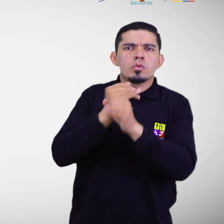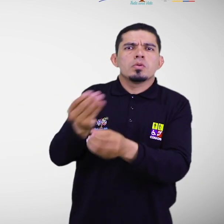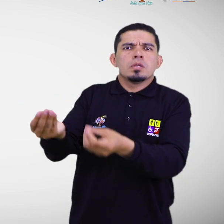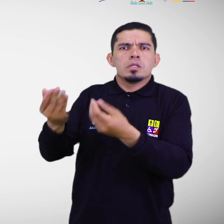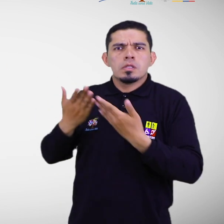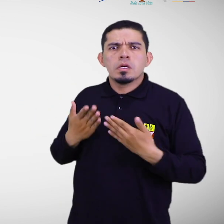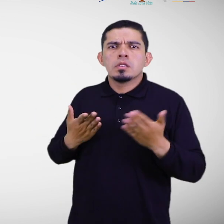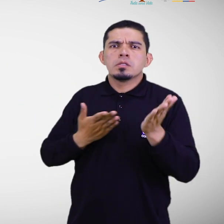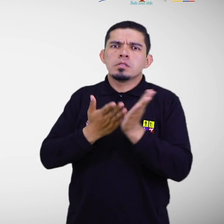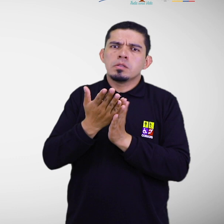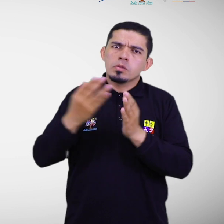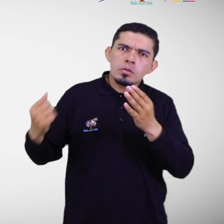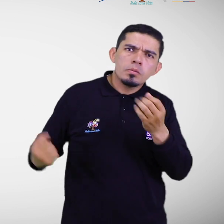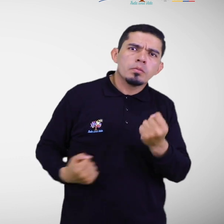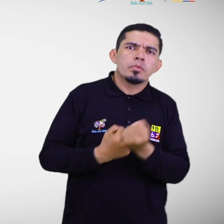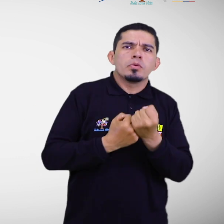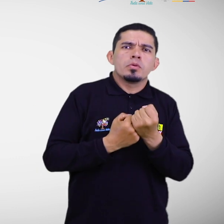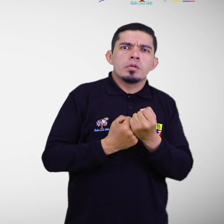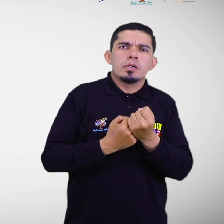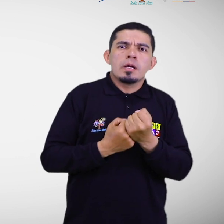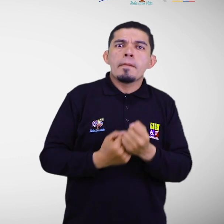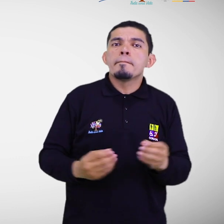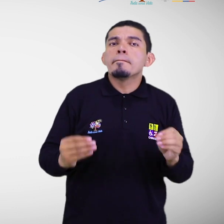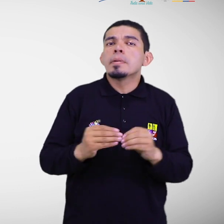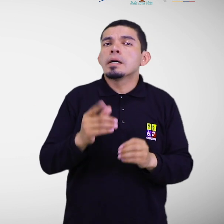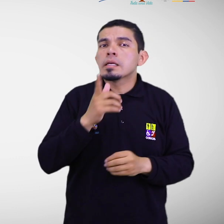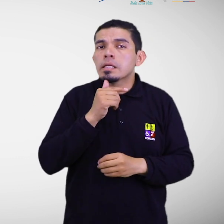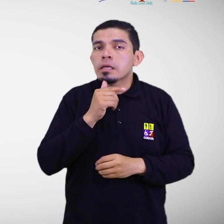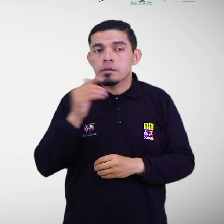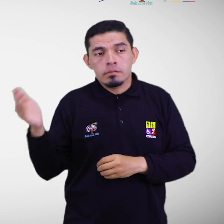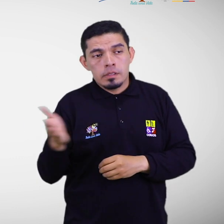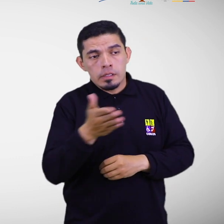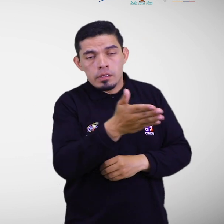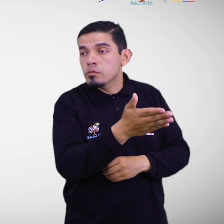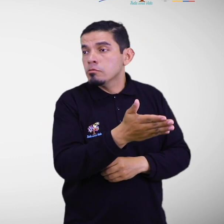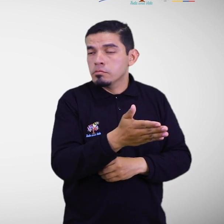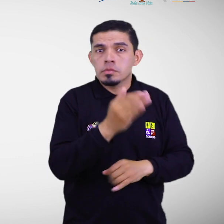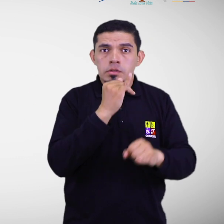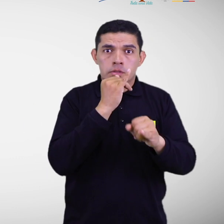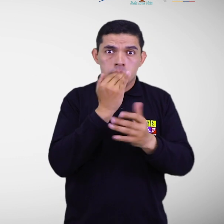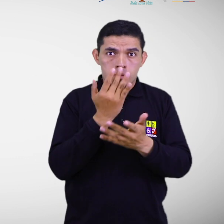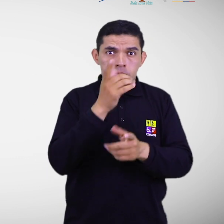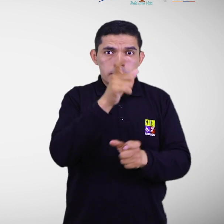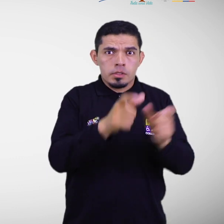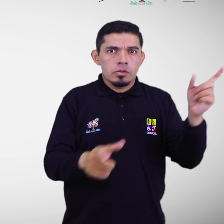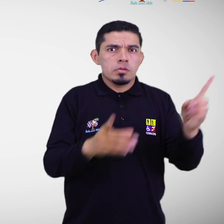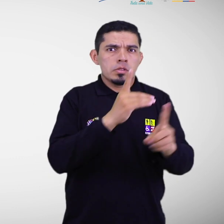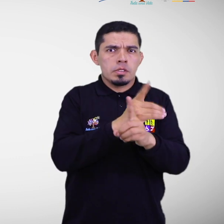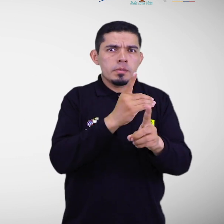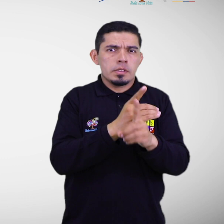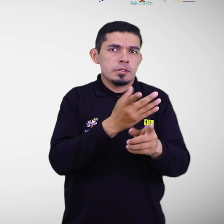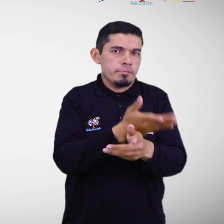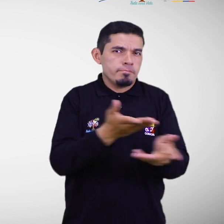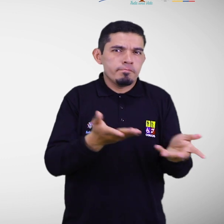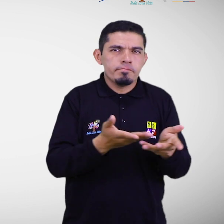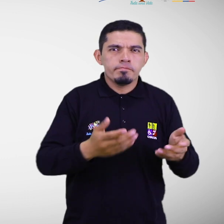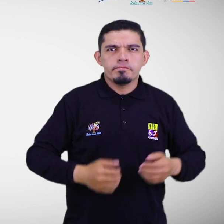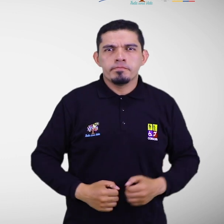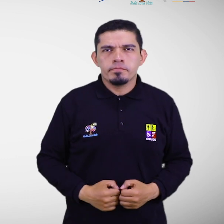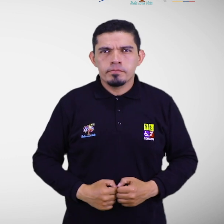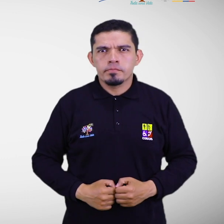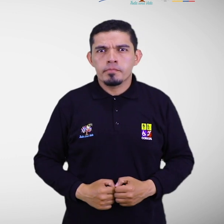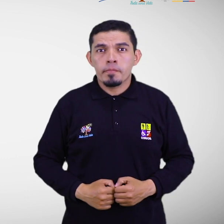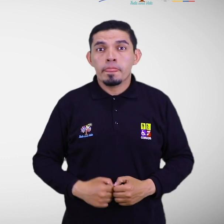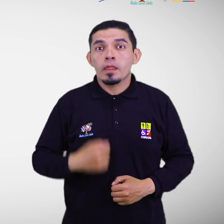servicios de asistencia, primordialmente a las personas con discapacidad en situación de emergencia o desastre. En